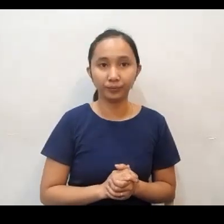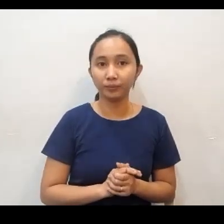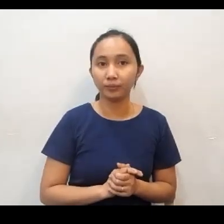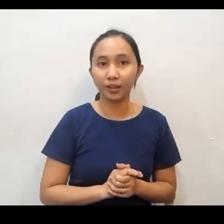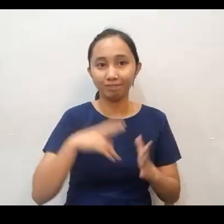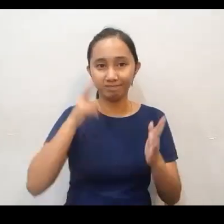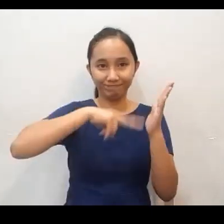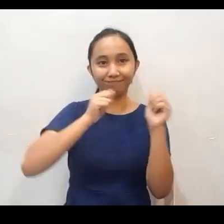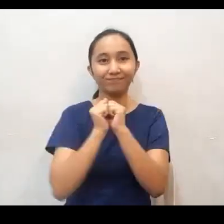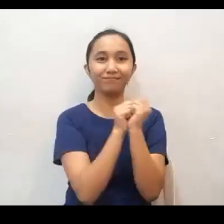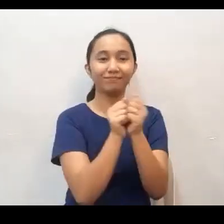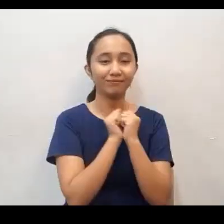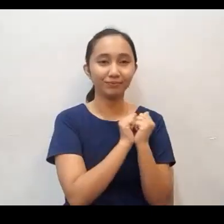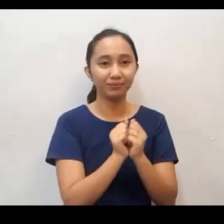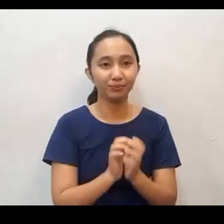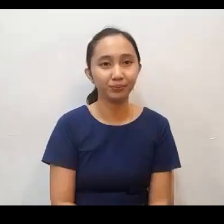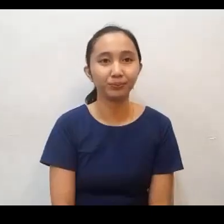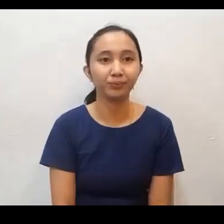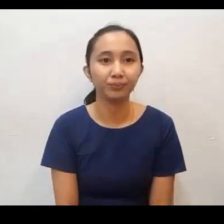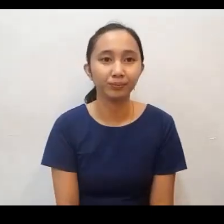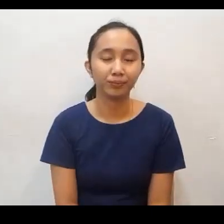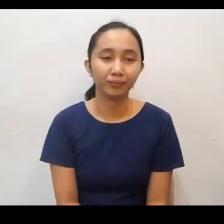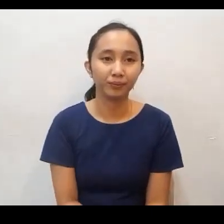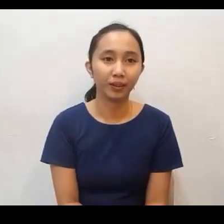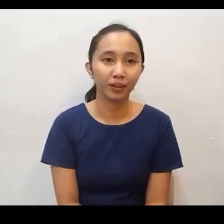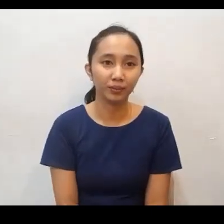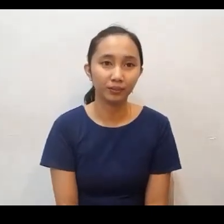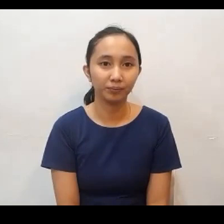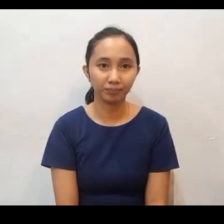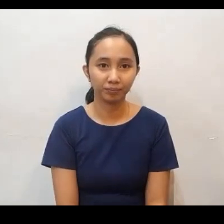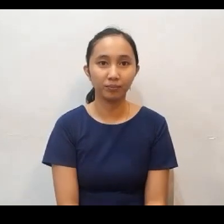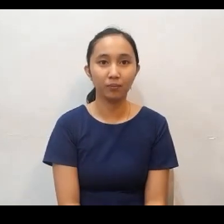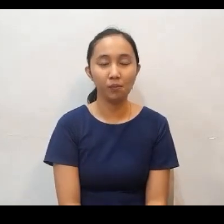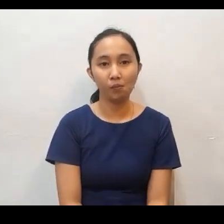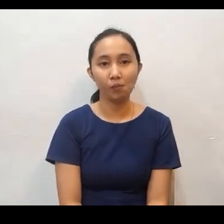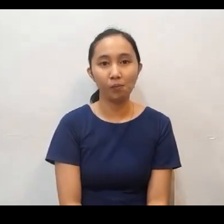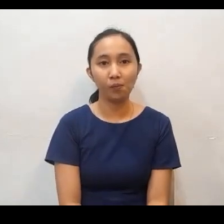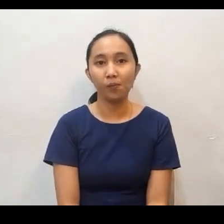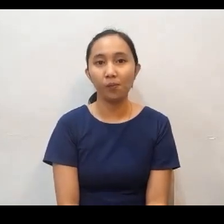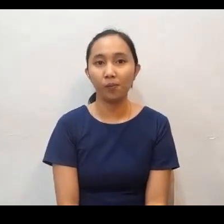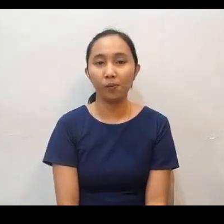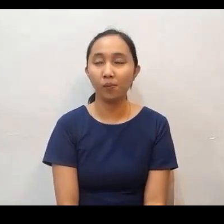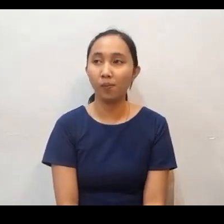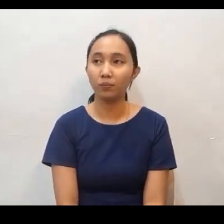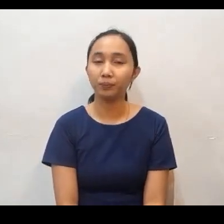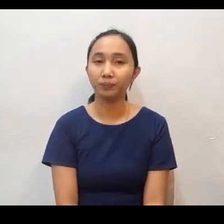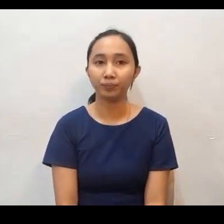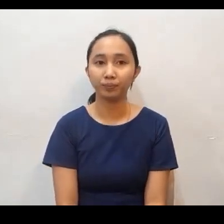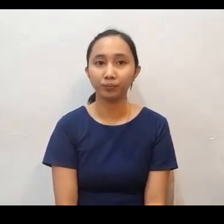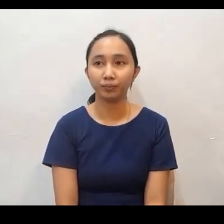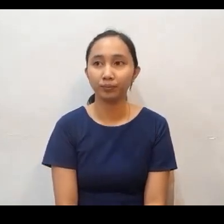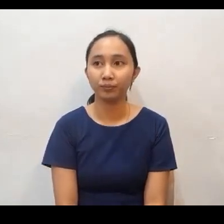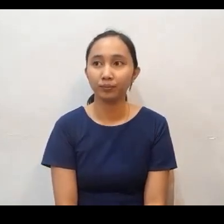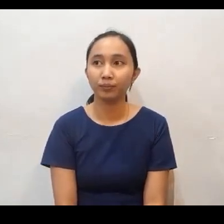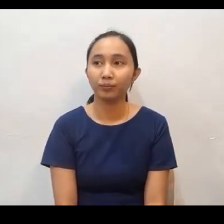Pasayin po natin ng sabay-sabay. 3, 2, 1. At narinig ko ang tinig ng Panginoon na nagsasabi, sino ang susuguin